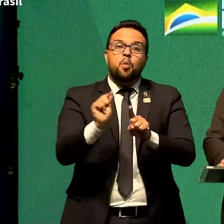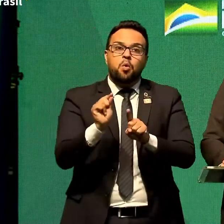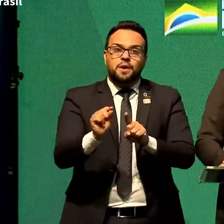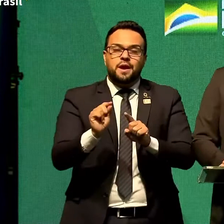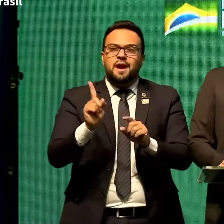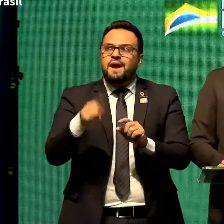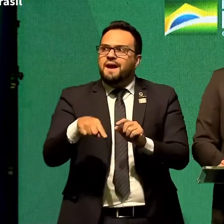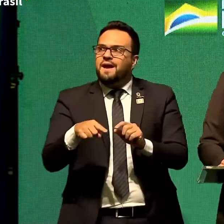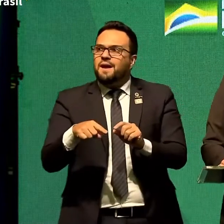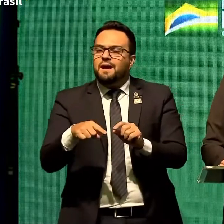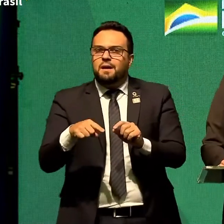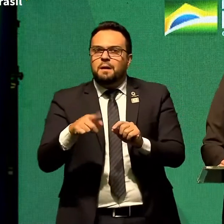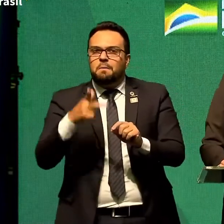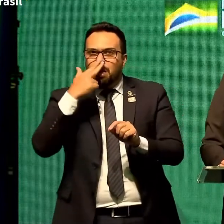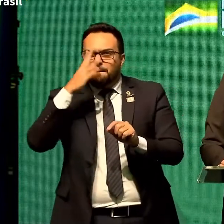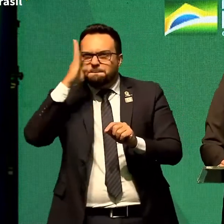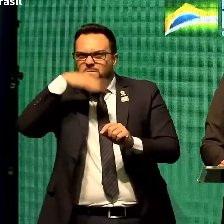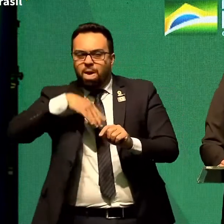por necessidade.